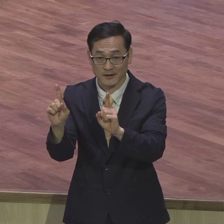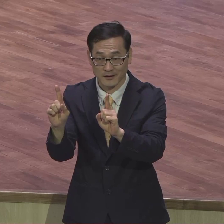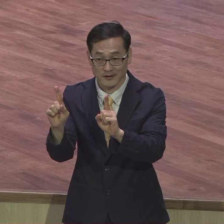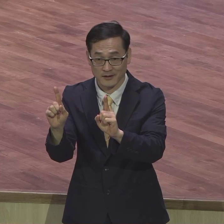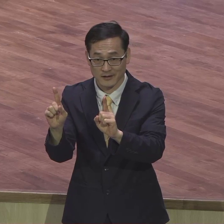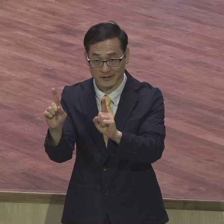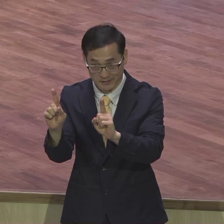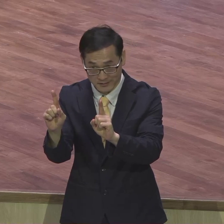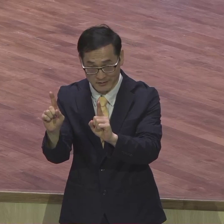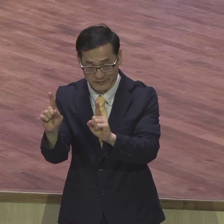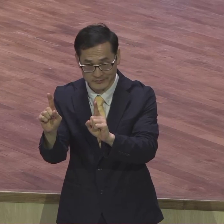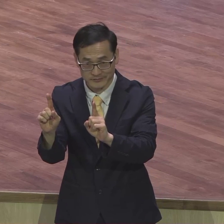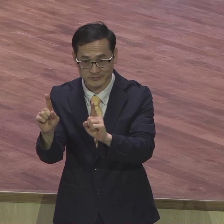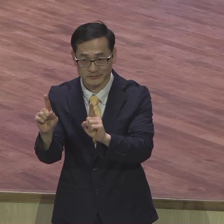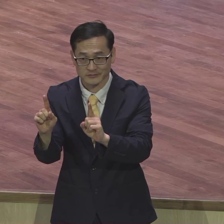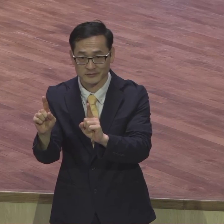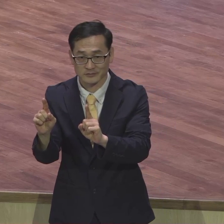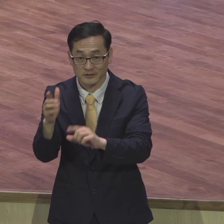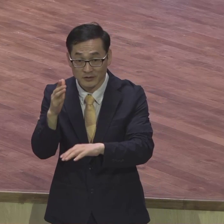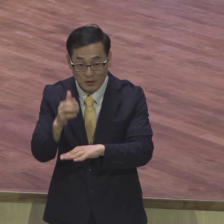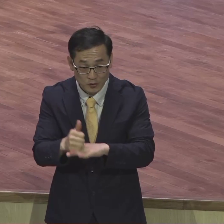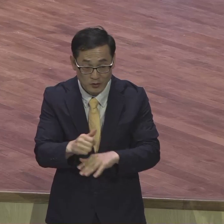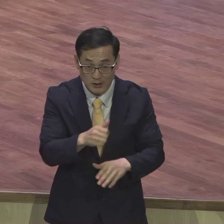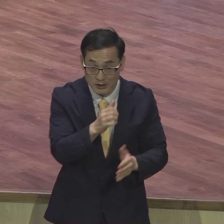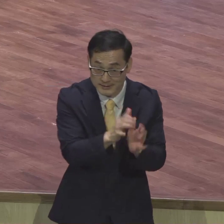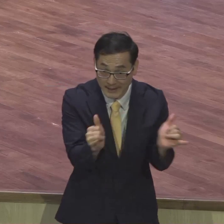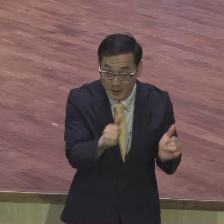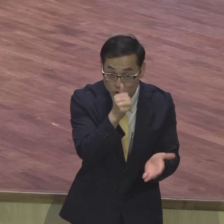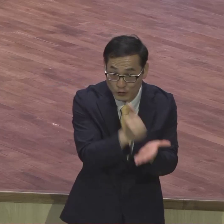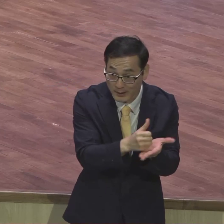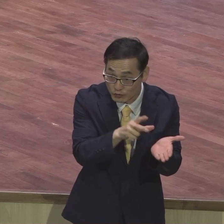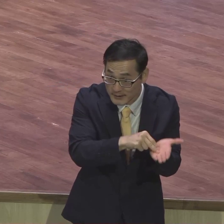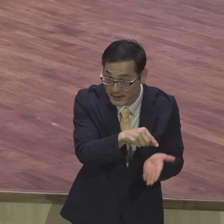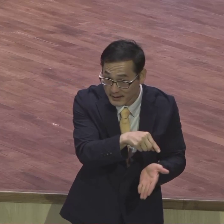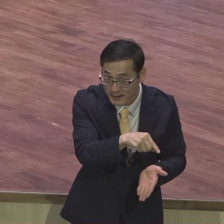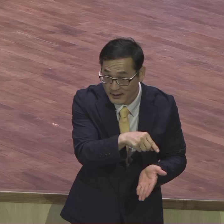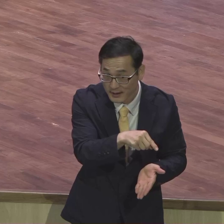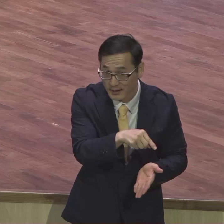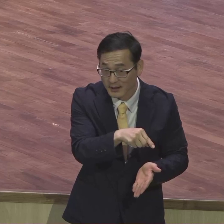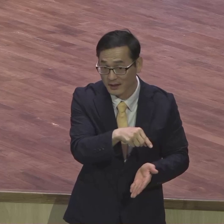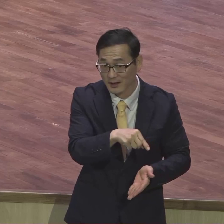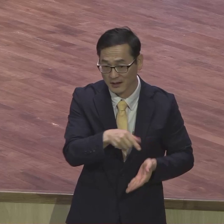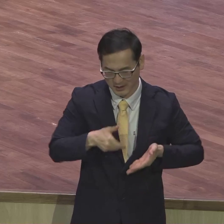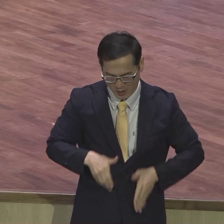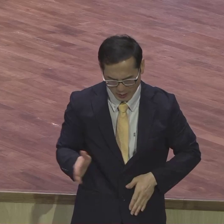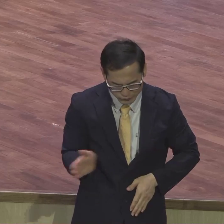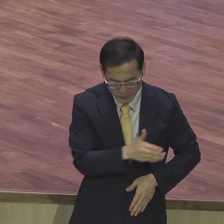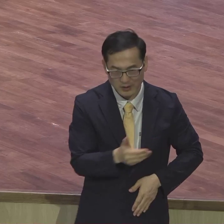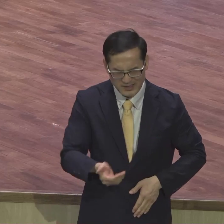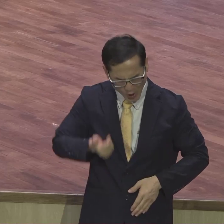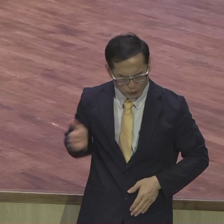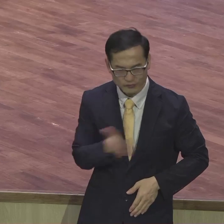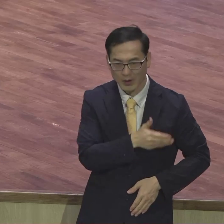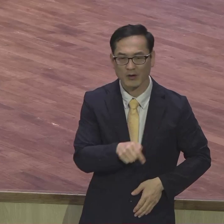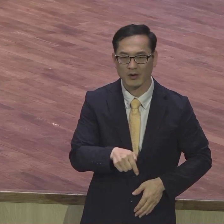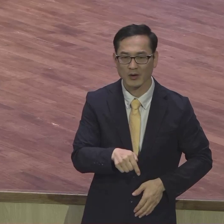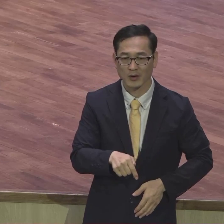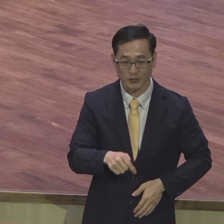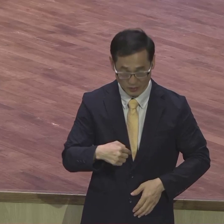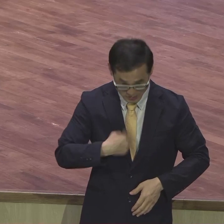인간의 죄 문제를 원죄, 자범죄, 과거, 현재, 미래의 죄 문제를 죄가